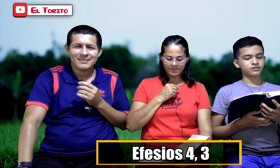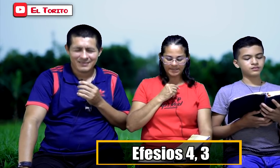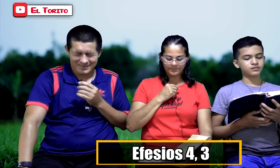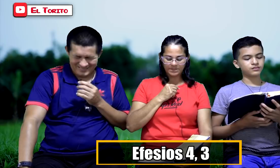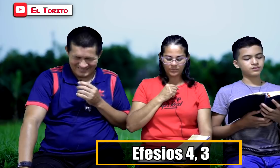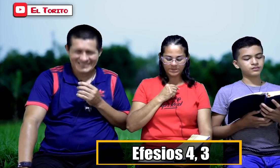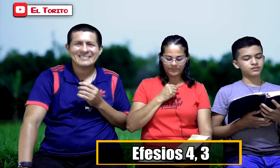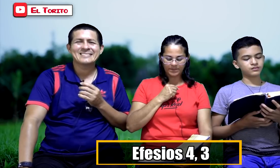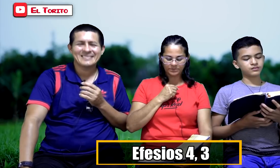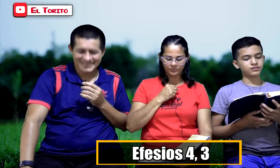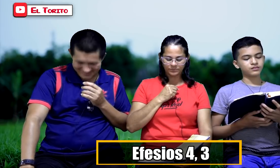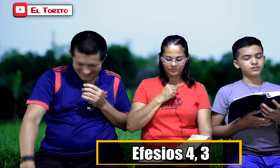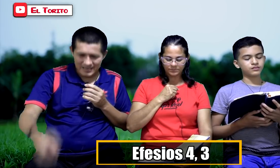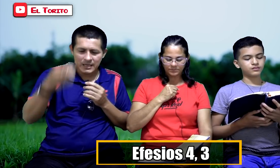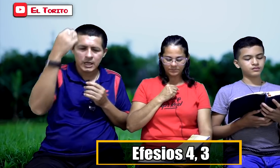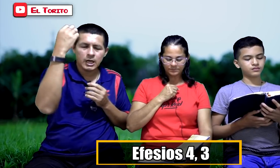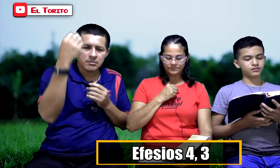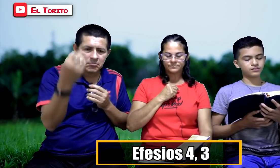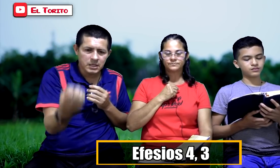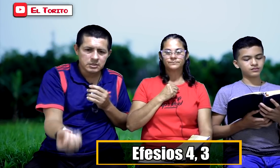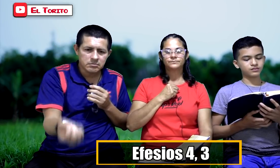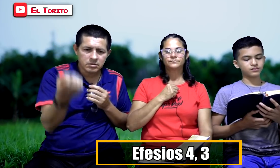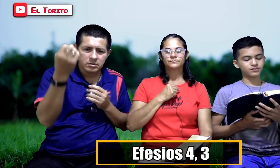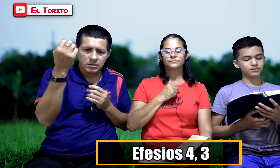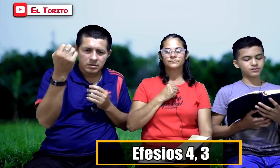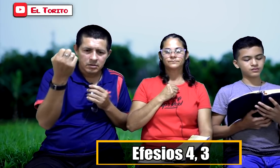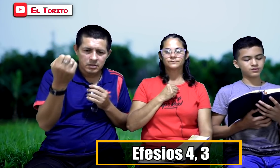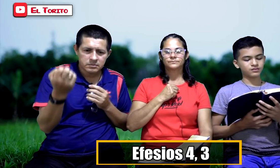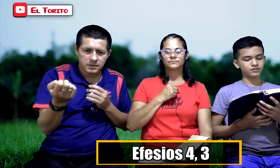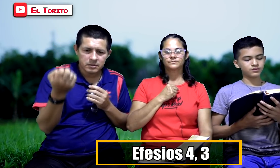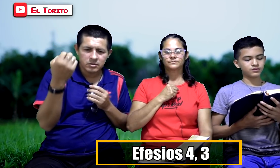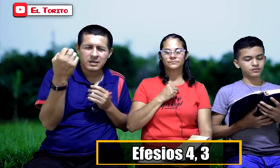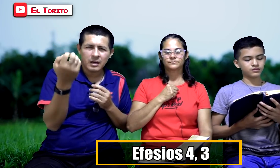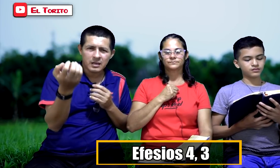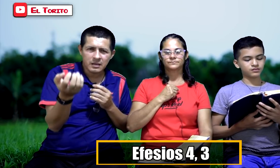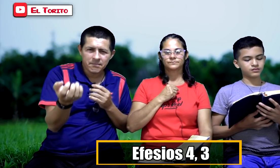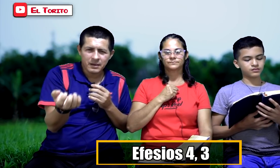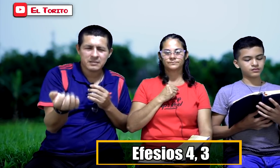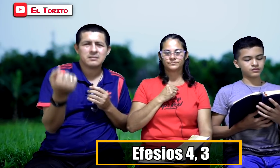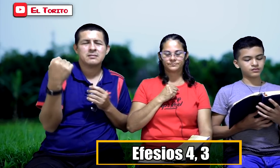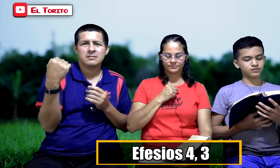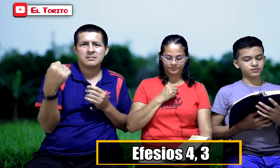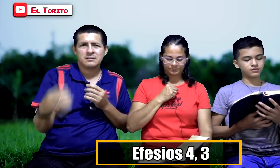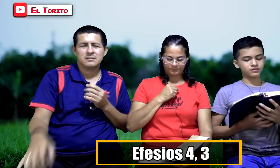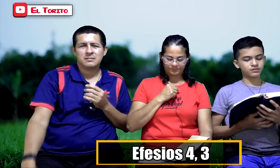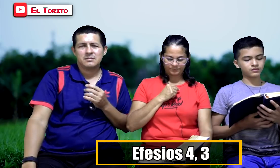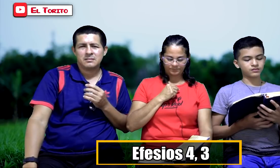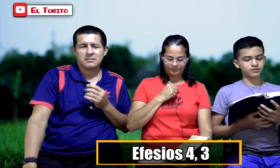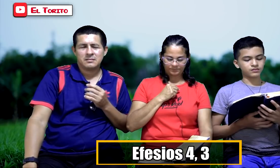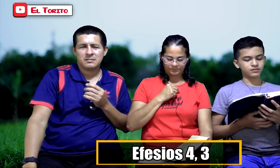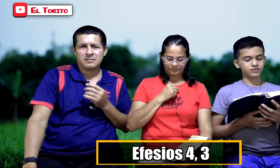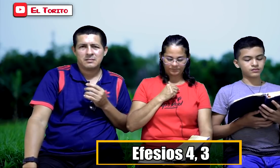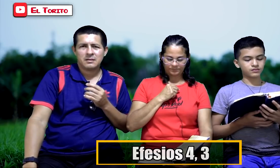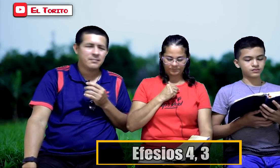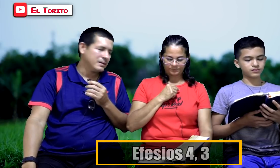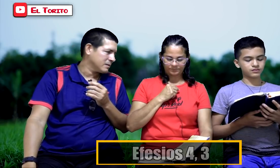en el mismo espíritu. En el mismo espíritu y que haya paz. ¿Hay más?